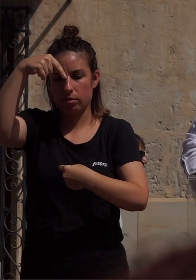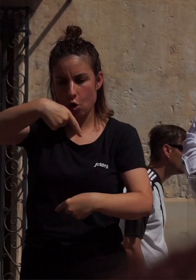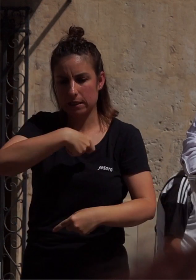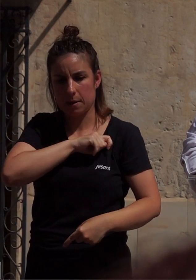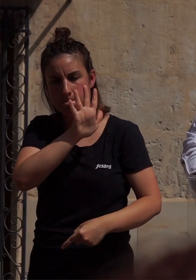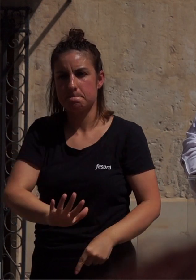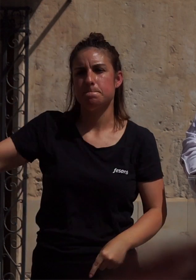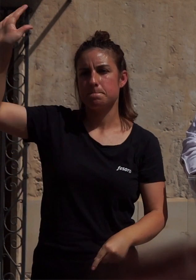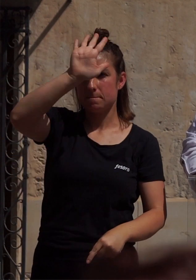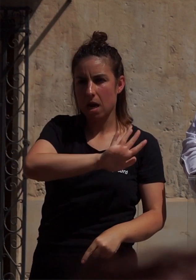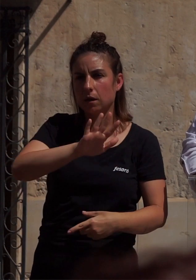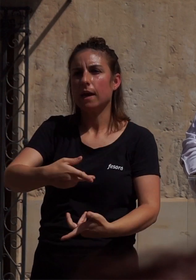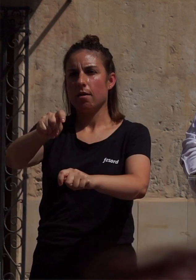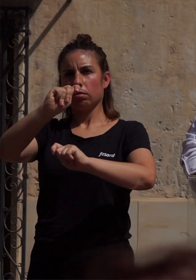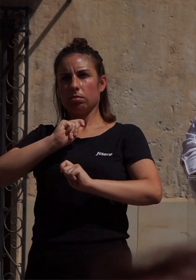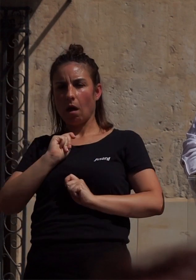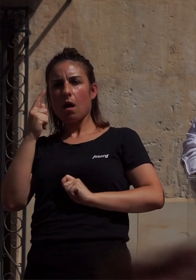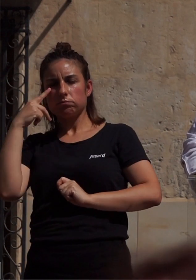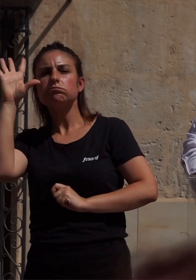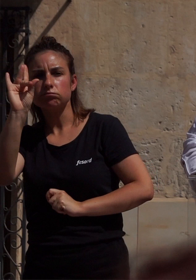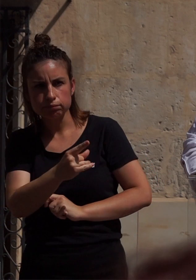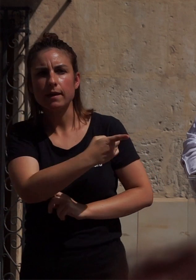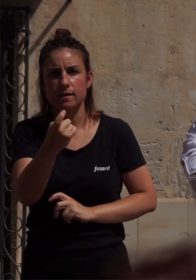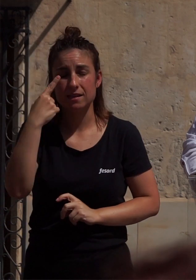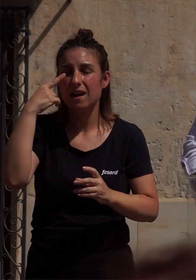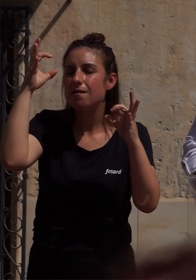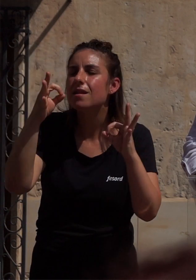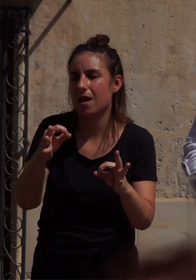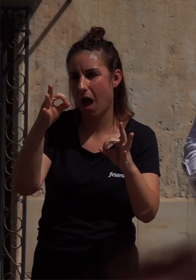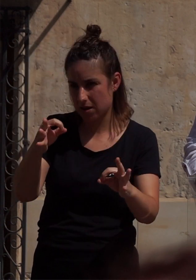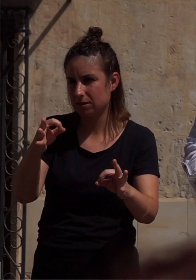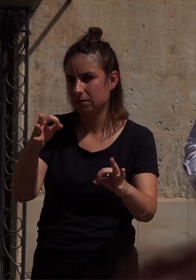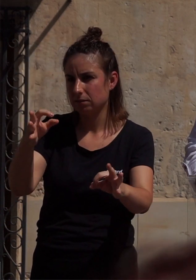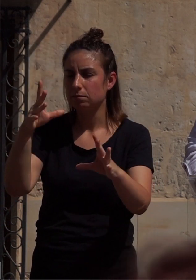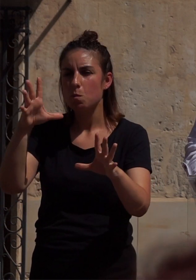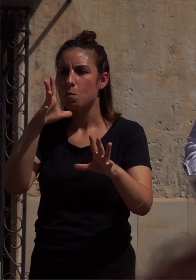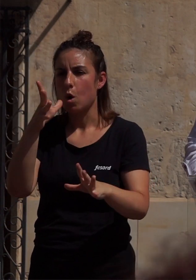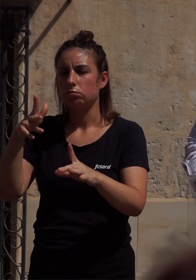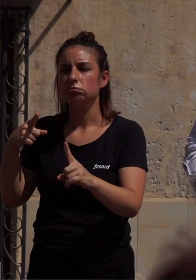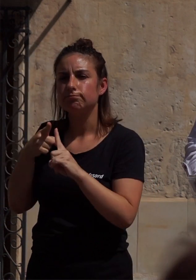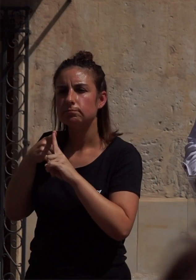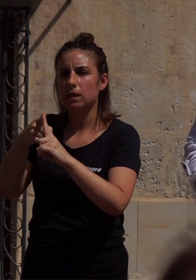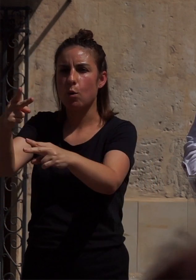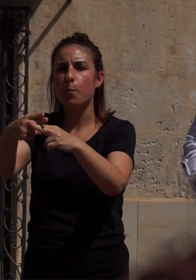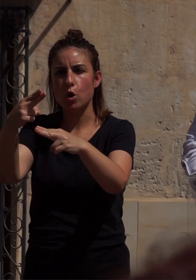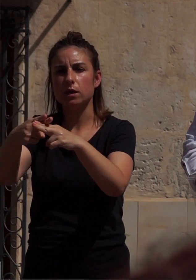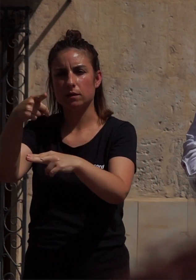país, que nos permite identificar las necesidades reales hacia las que debemos orientar nuestras políticas.